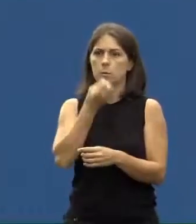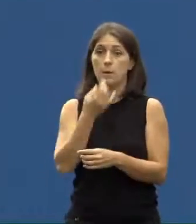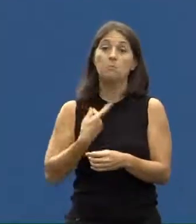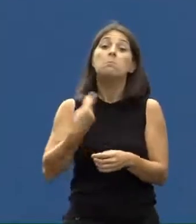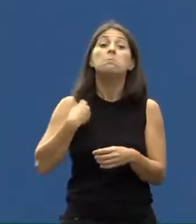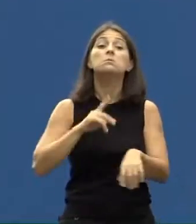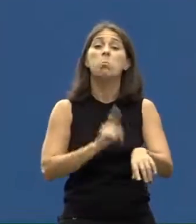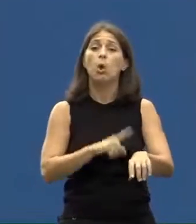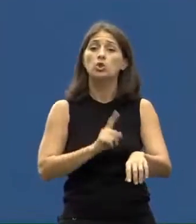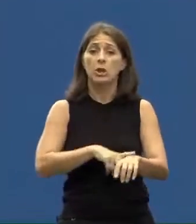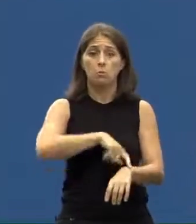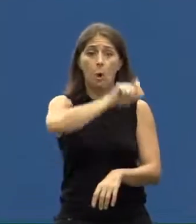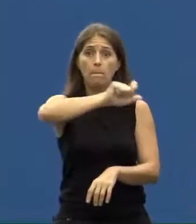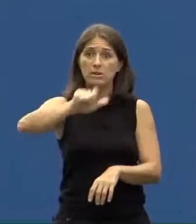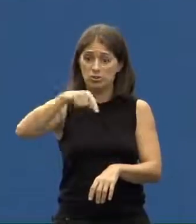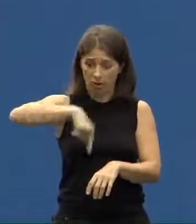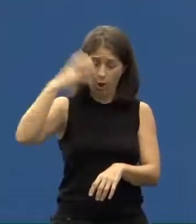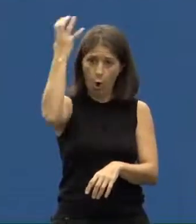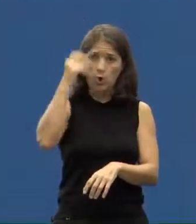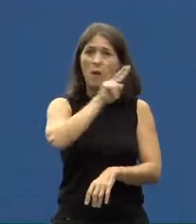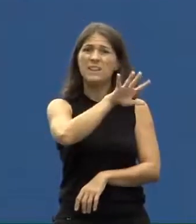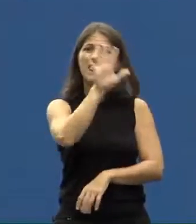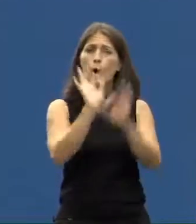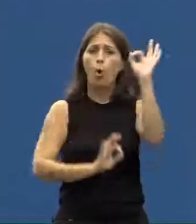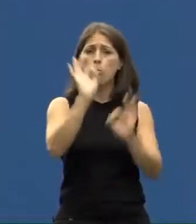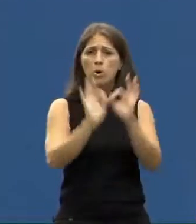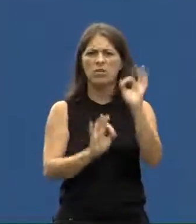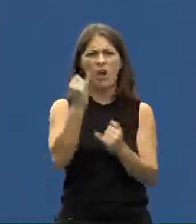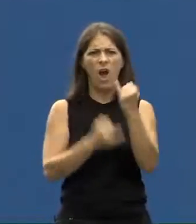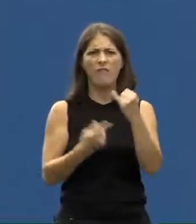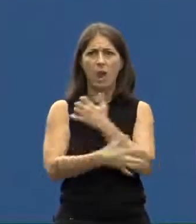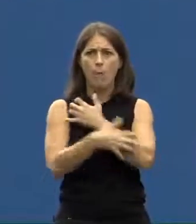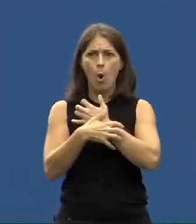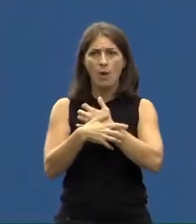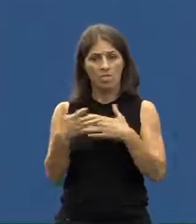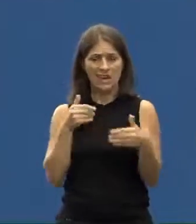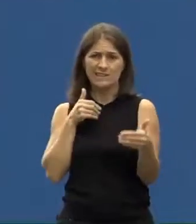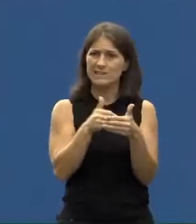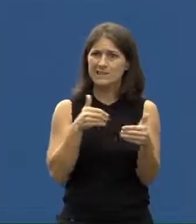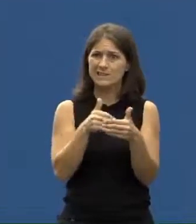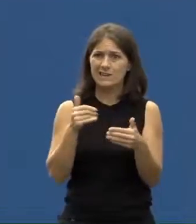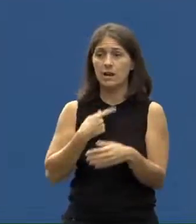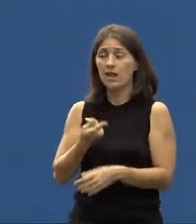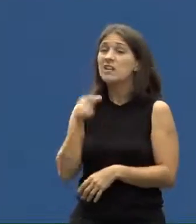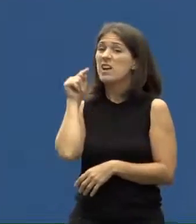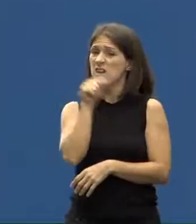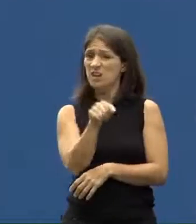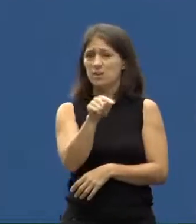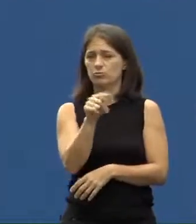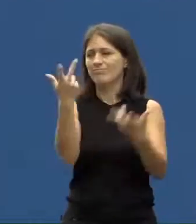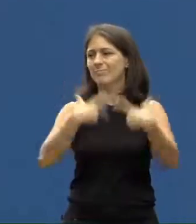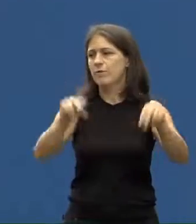% da pobación da cidade da Coruña corría risco severo de pobreza. Pois iso, señores do Partido Popular, iso